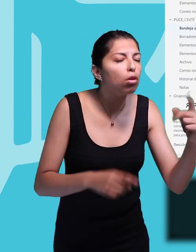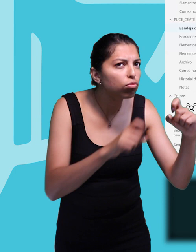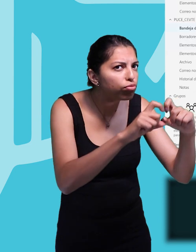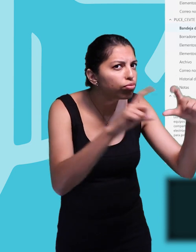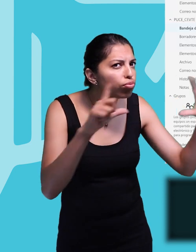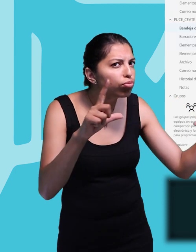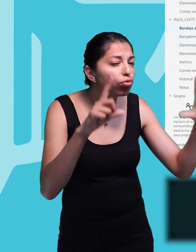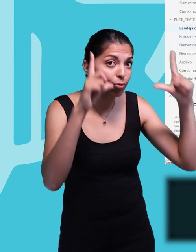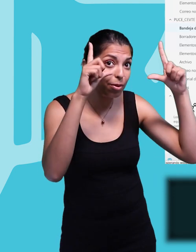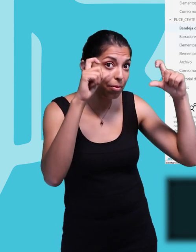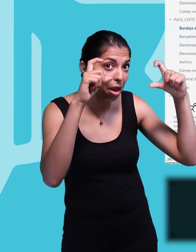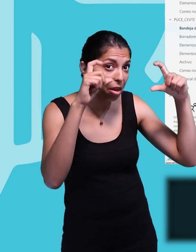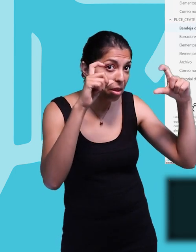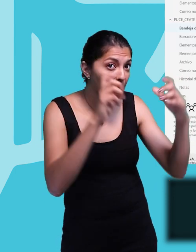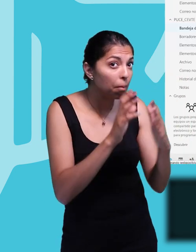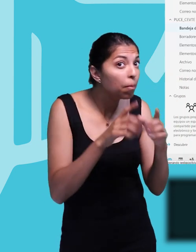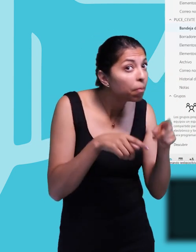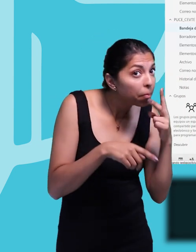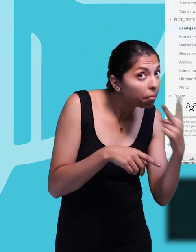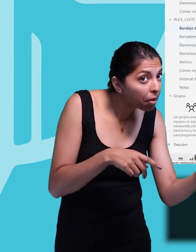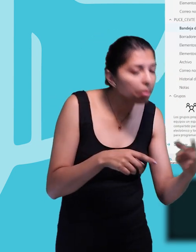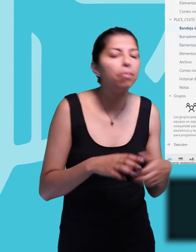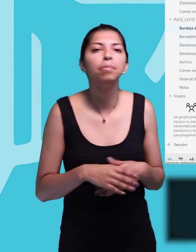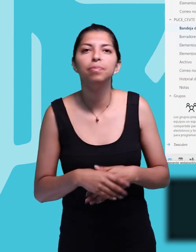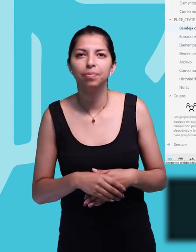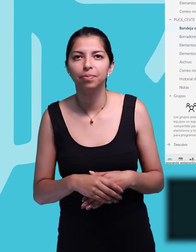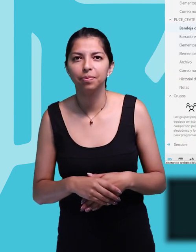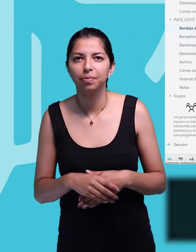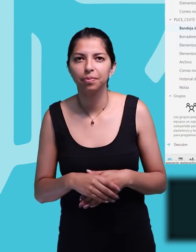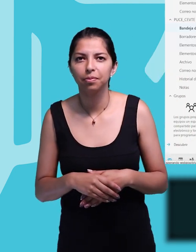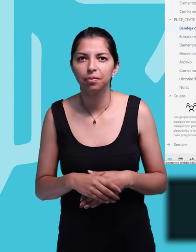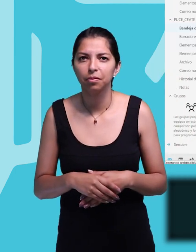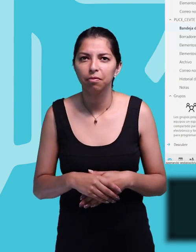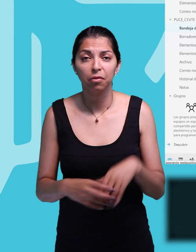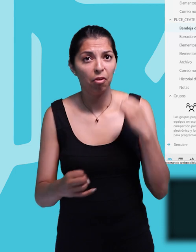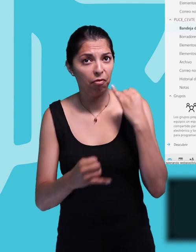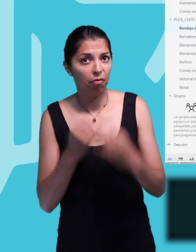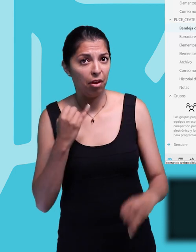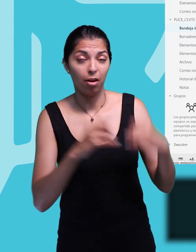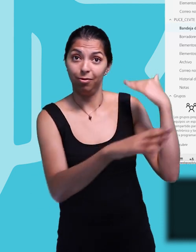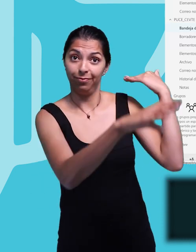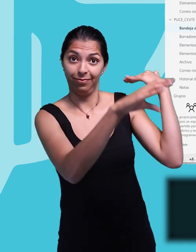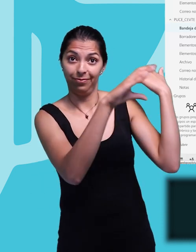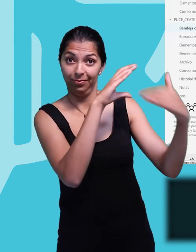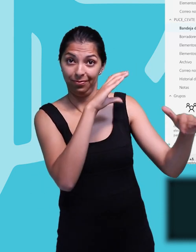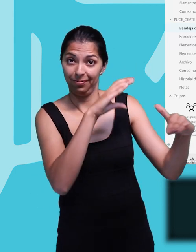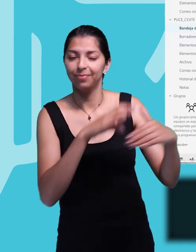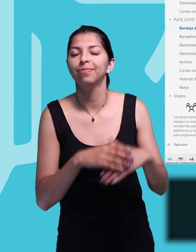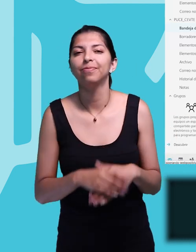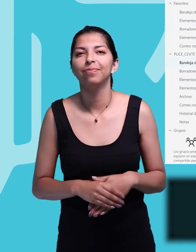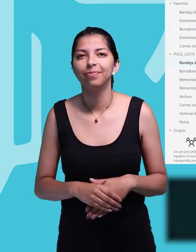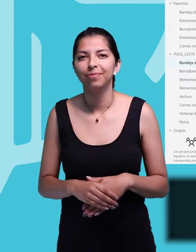imagen anterior y vemos que se inserta en el cuerpo el mensaje de la imagen que hemos seleccionado. Luego, finalmente,